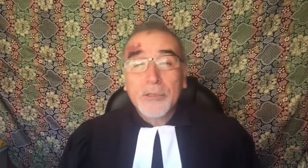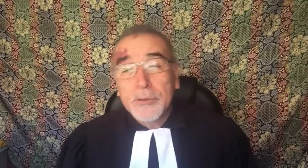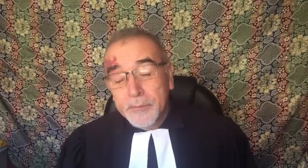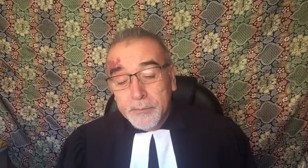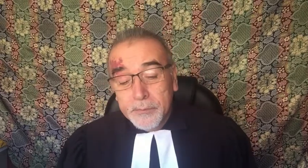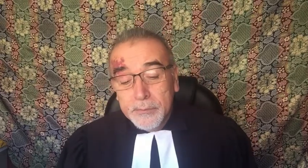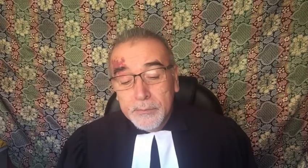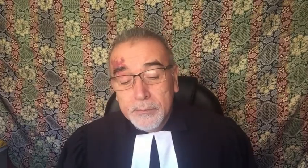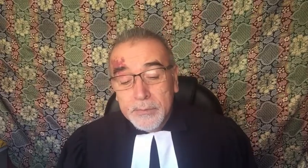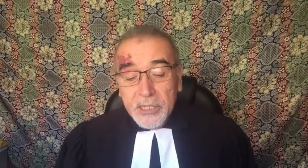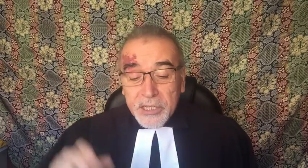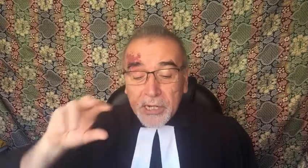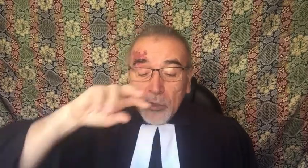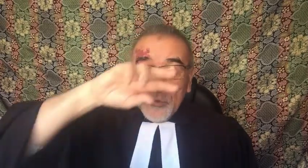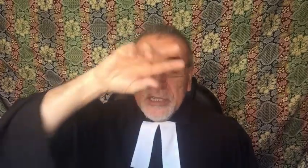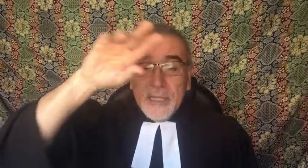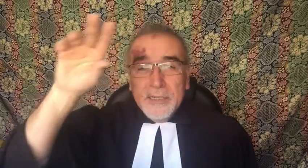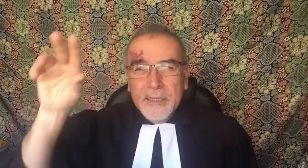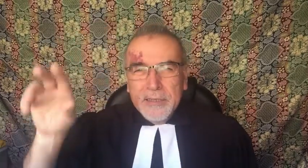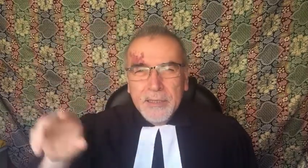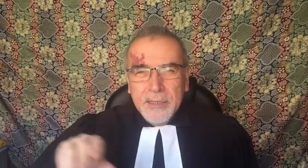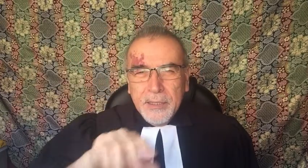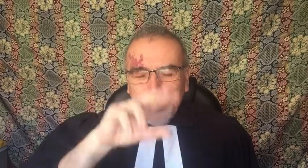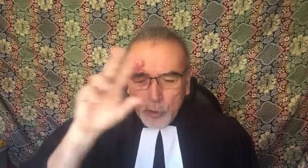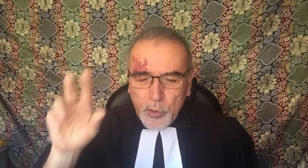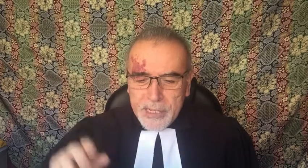que giran como satélites en torno a ella.